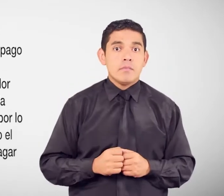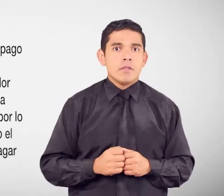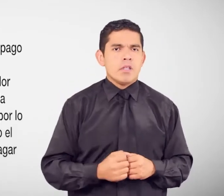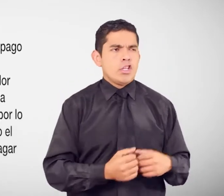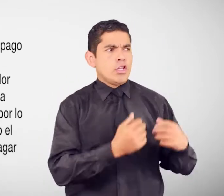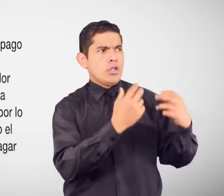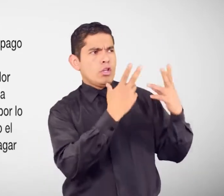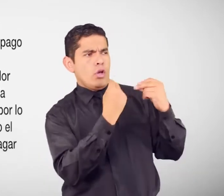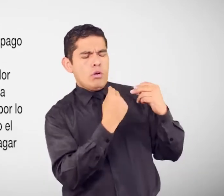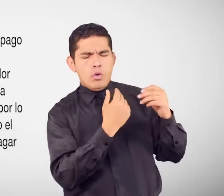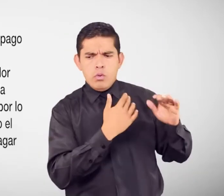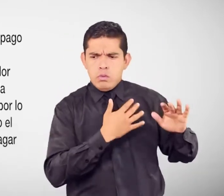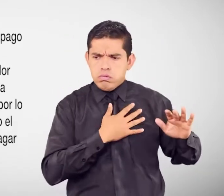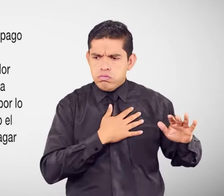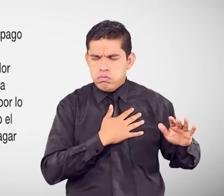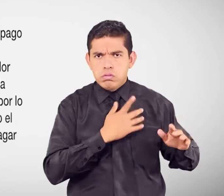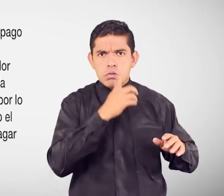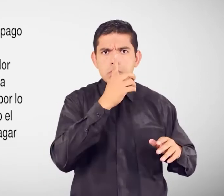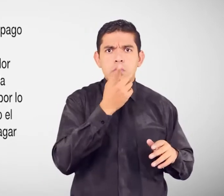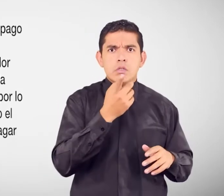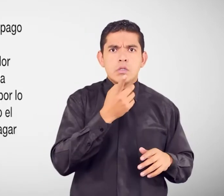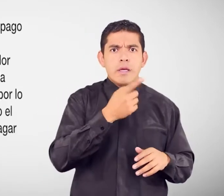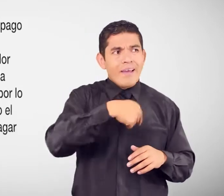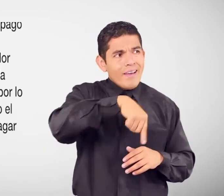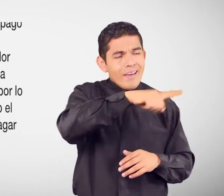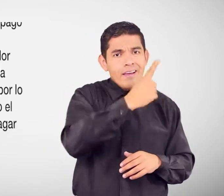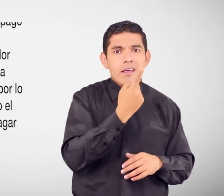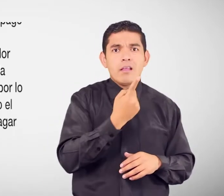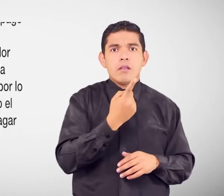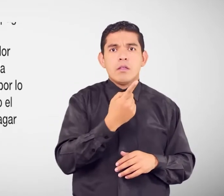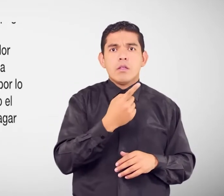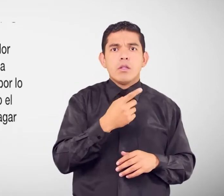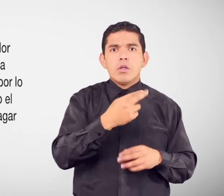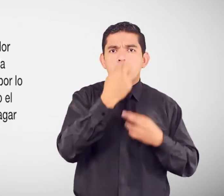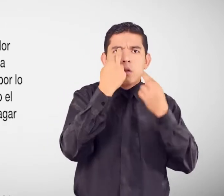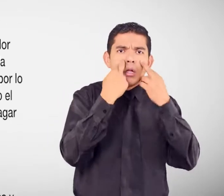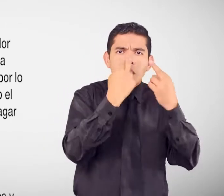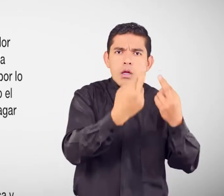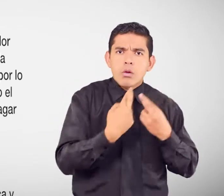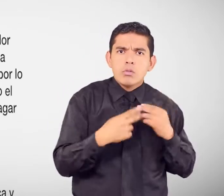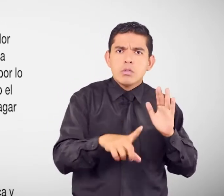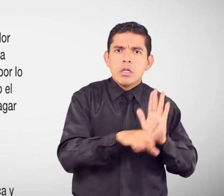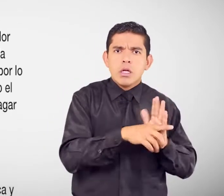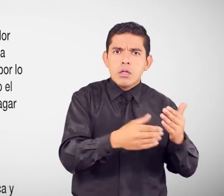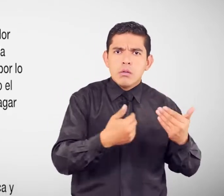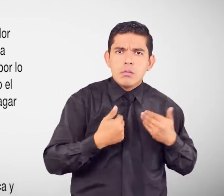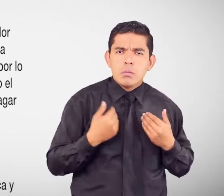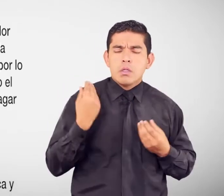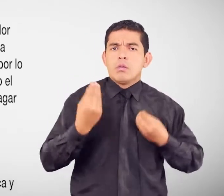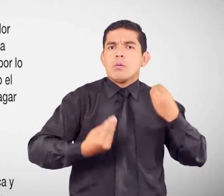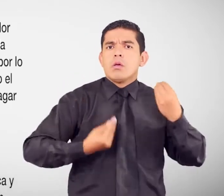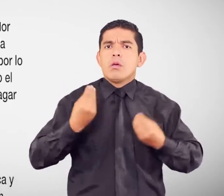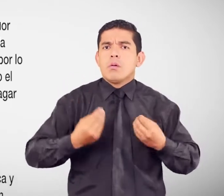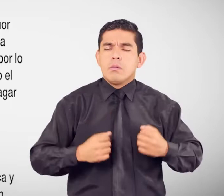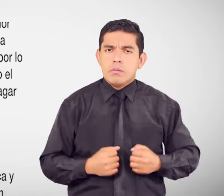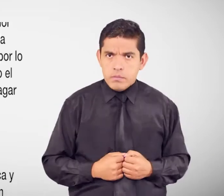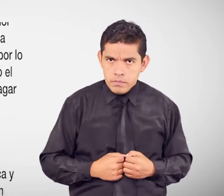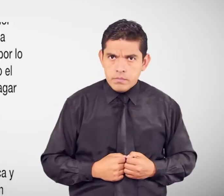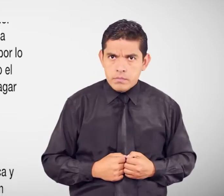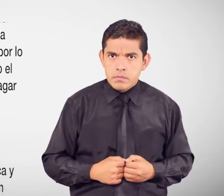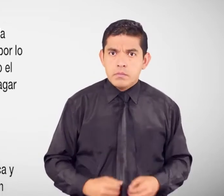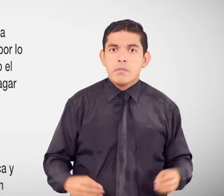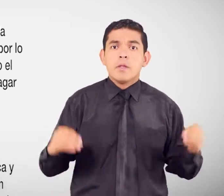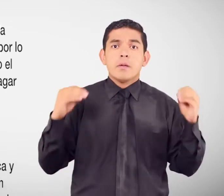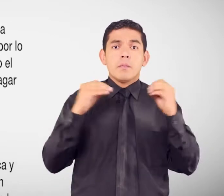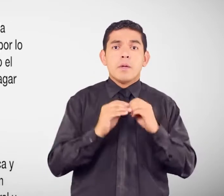el trabajador Se niega a reconocer Y a pagar Lo establecido En la ley ¿Qué debe hacer? Debes acercarte A la defensoría